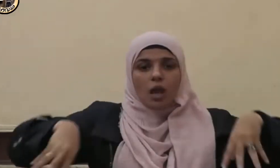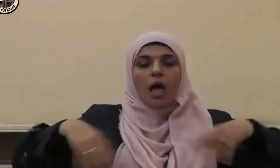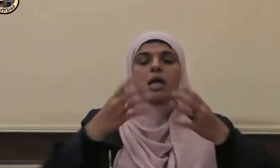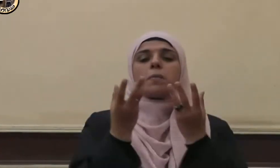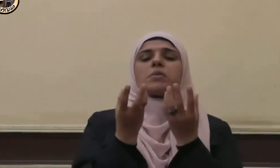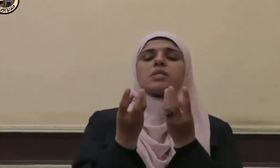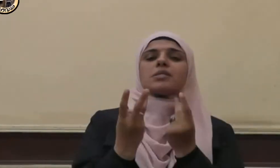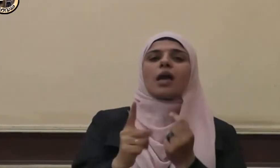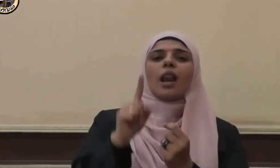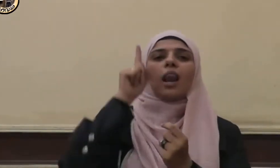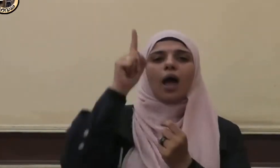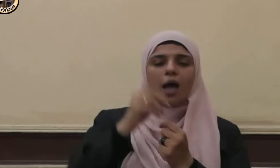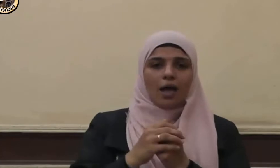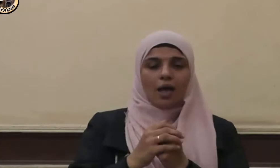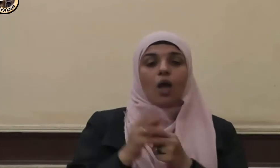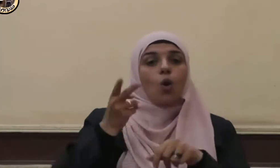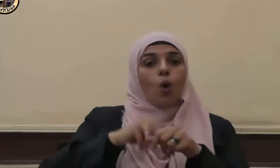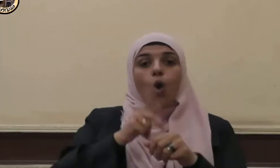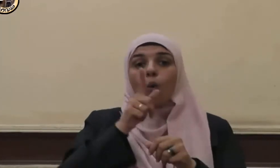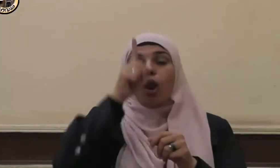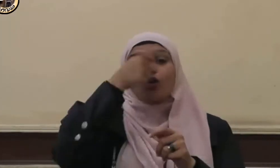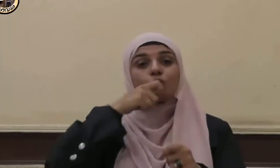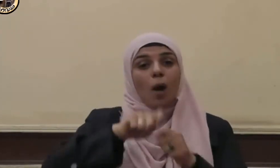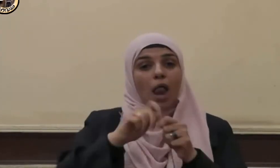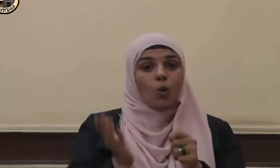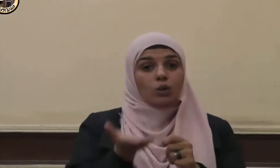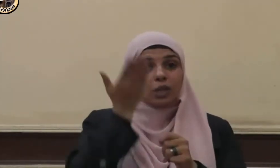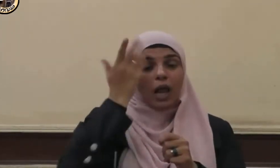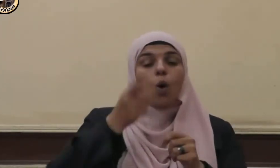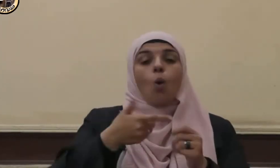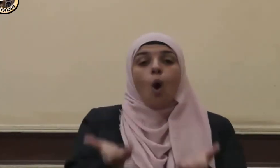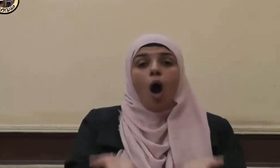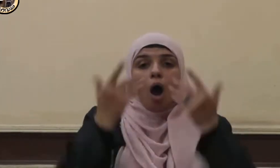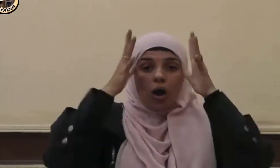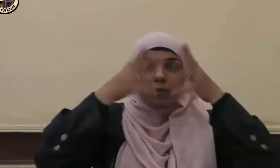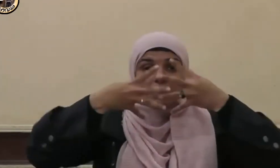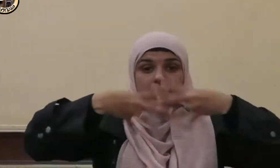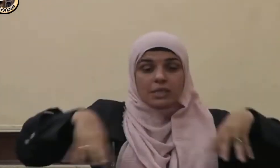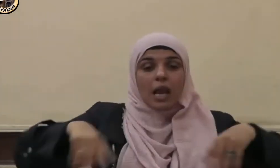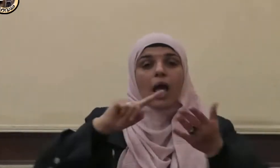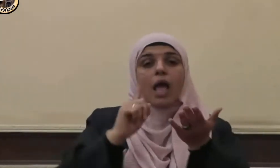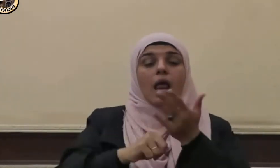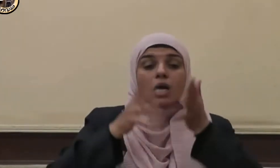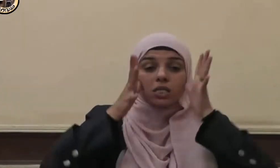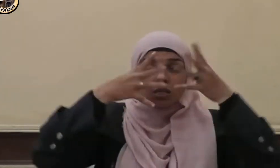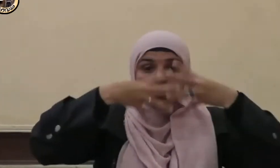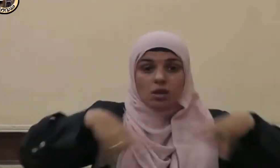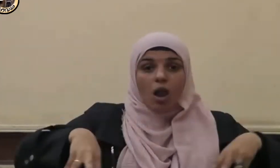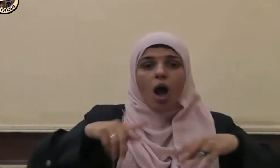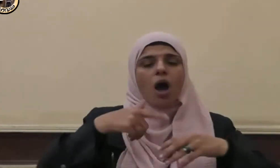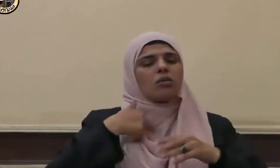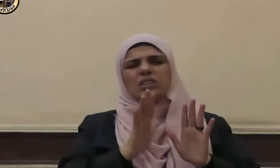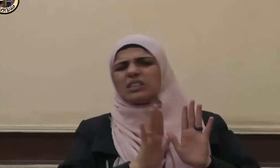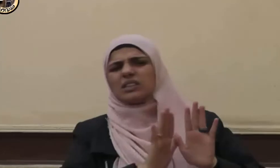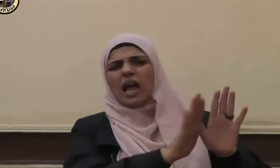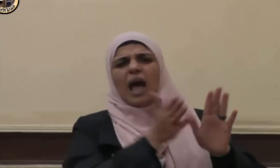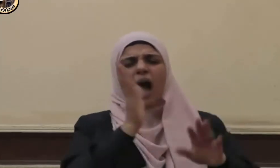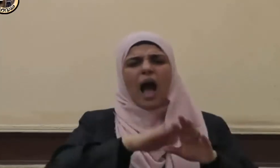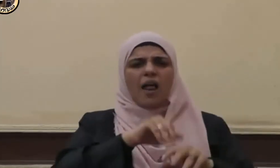ويقول سبحانه وأقل الصلاة إن الصلاة تنهى عن الفحشاء